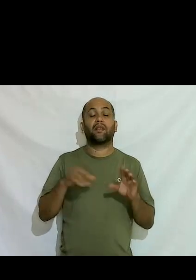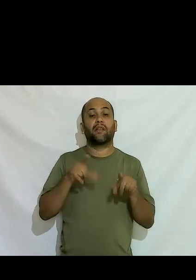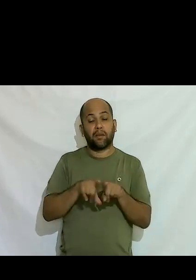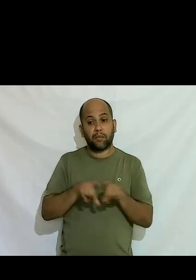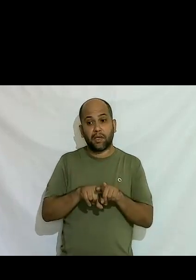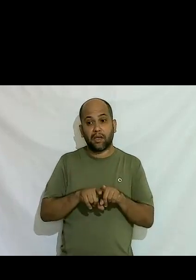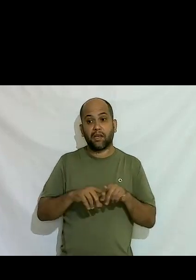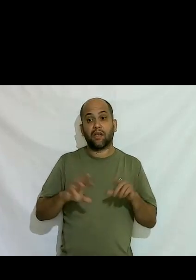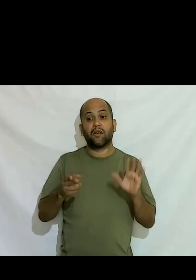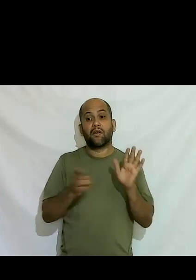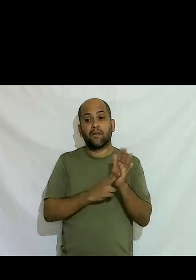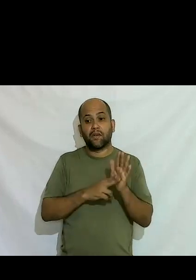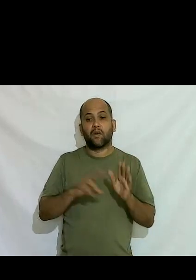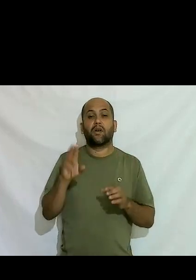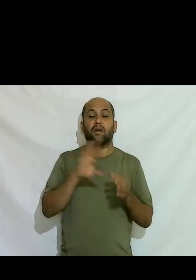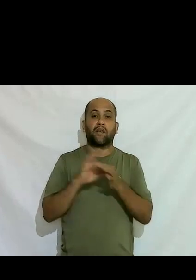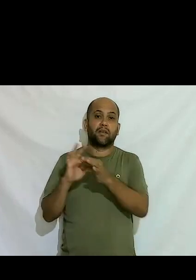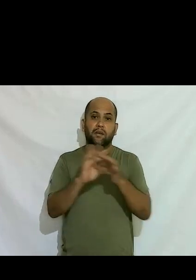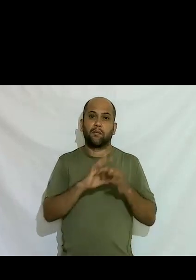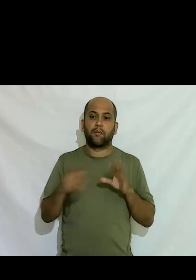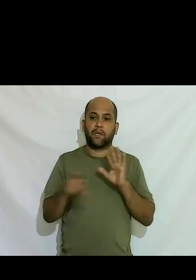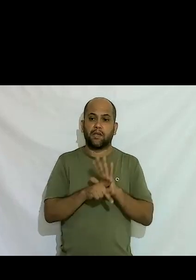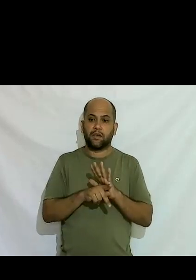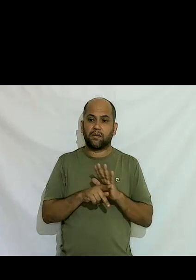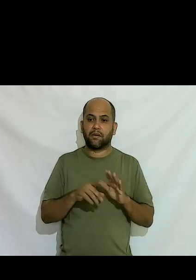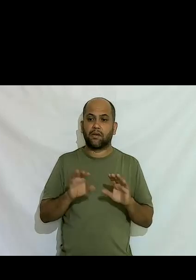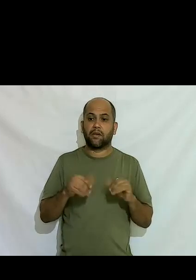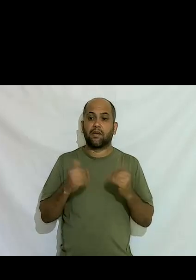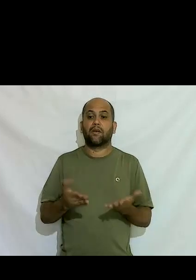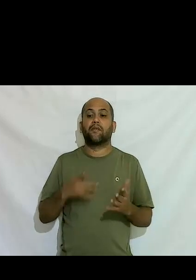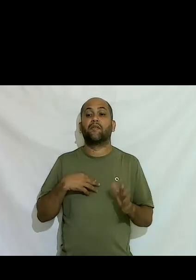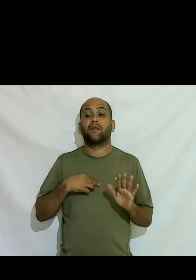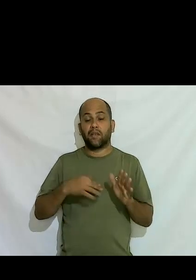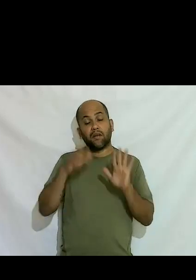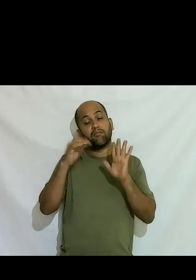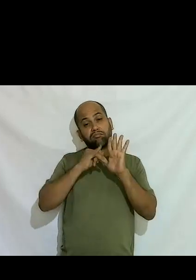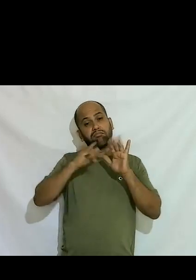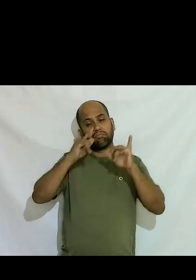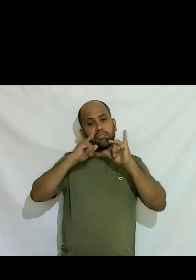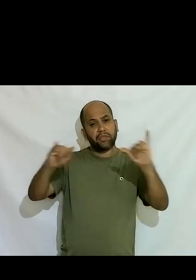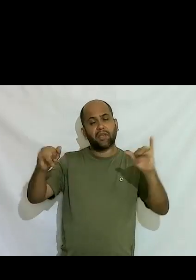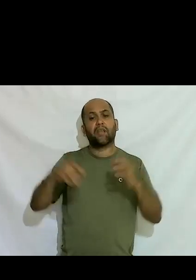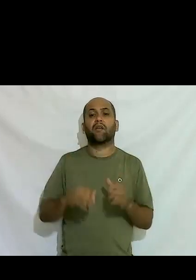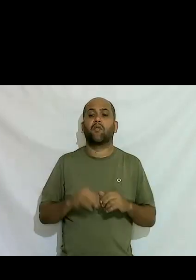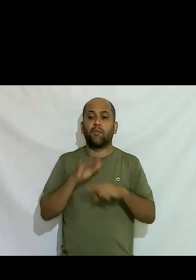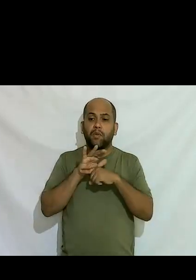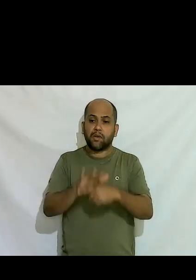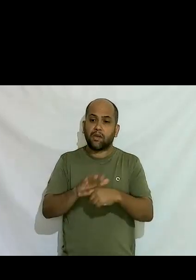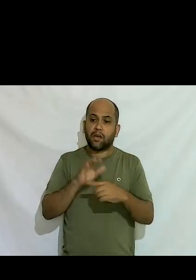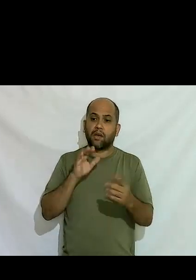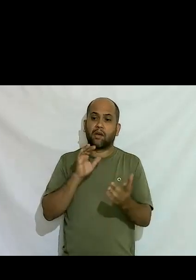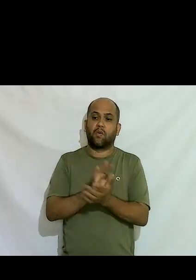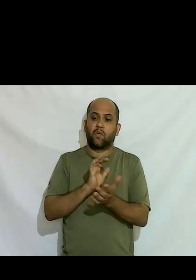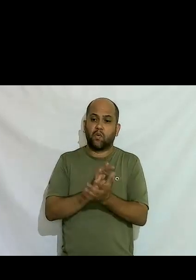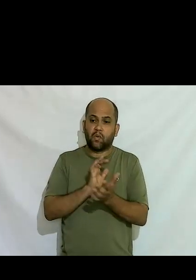inclusive dessa associação que eu faço parte é fizemos declarações contra a favor de despatologizar né